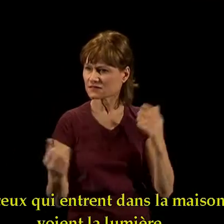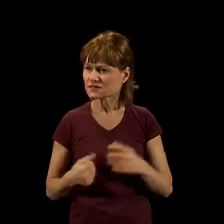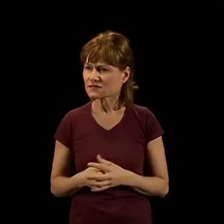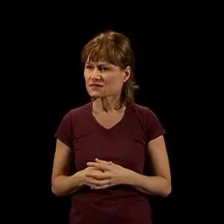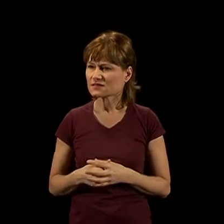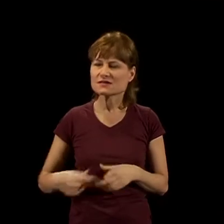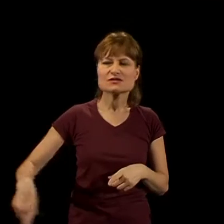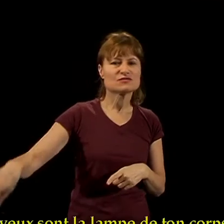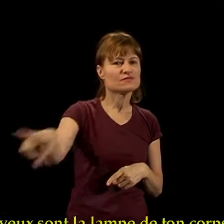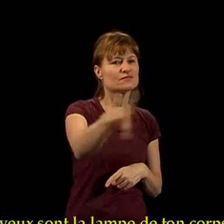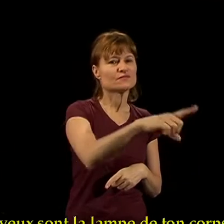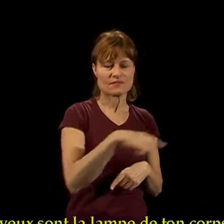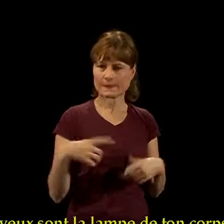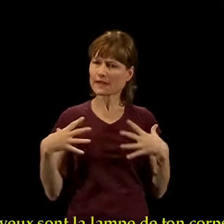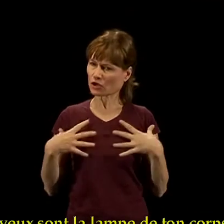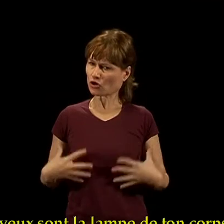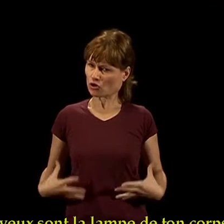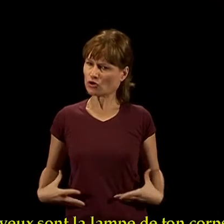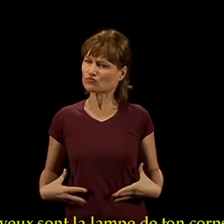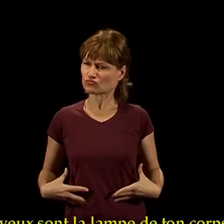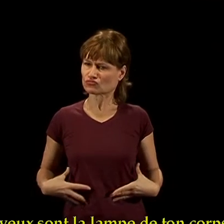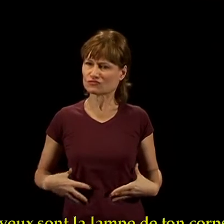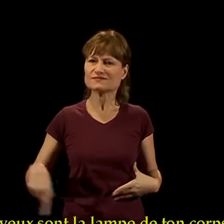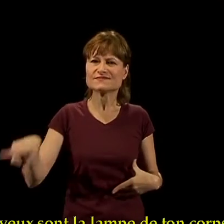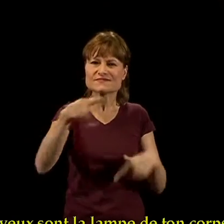» yeux sont la lampe de ton corps.